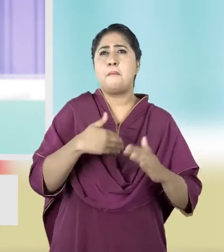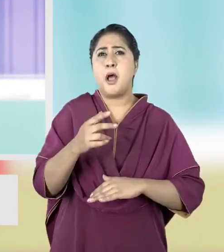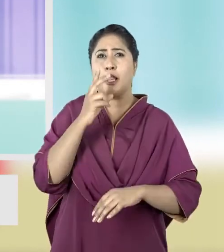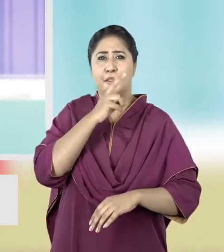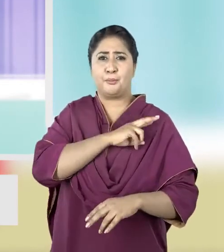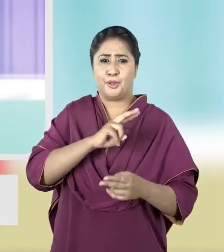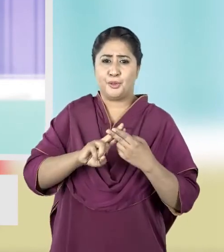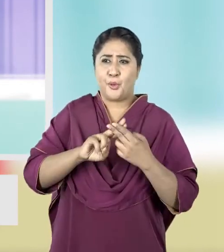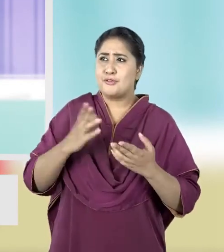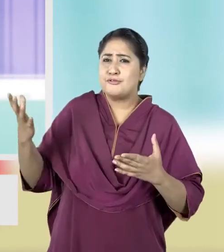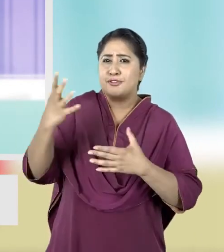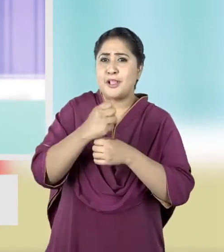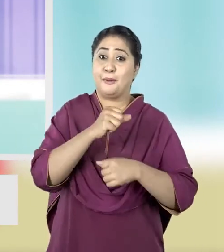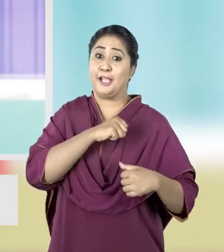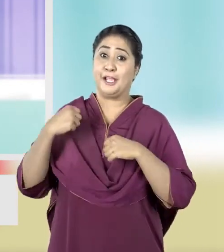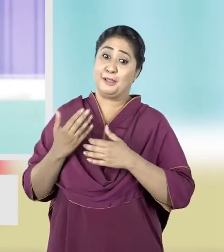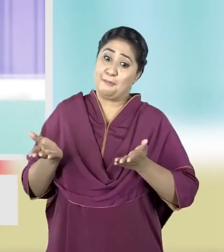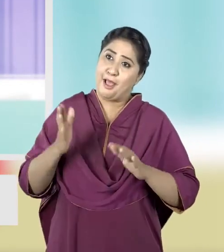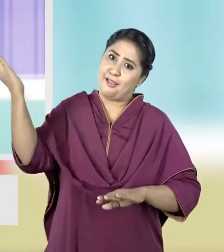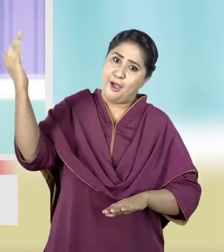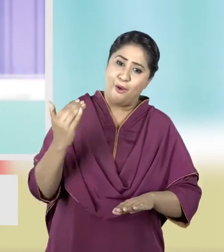मेहंदी लगवा कर ईद की खुशियों में शामिल होना चाहती है